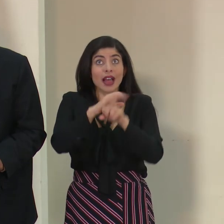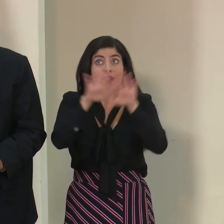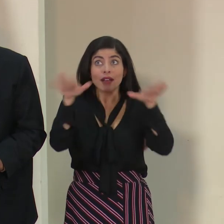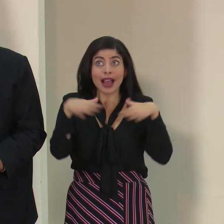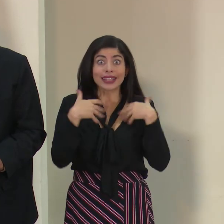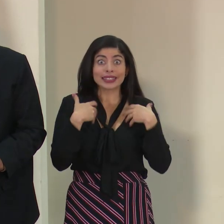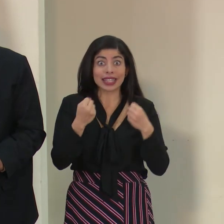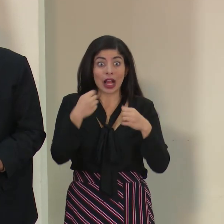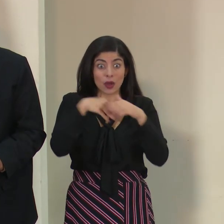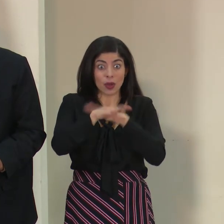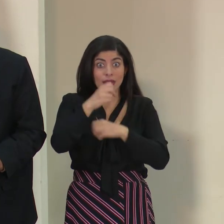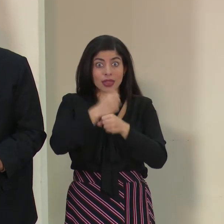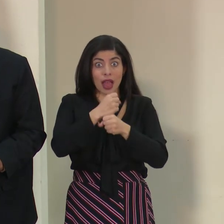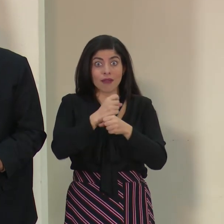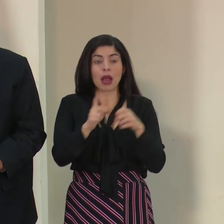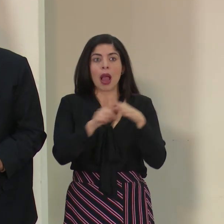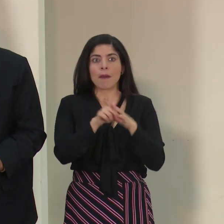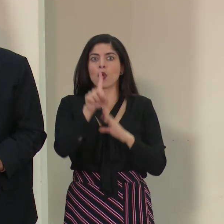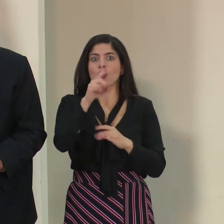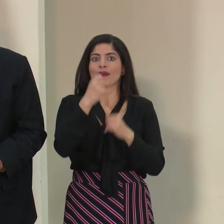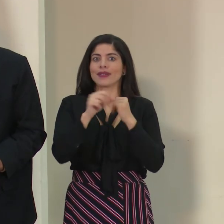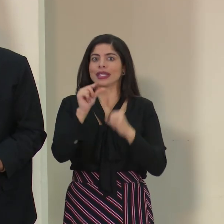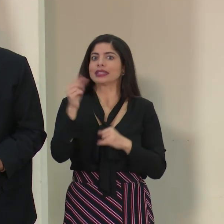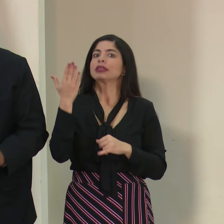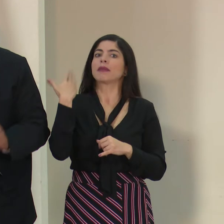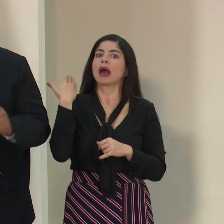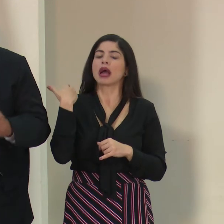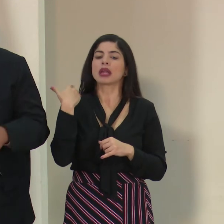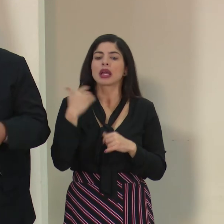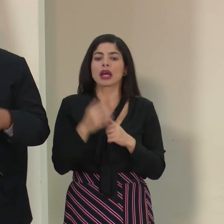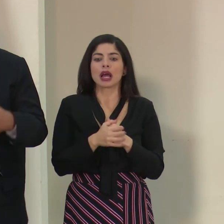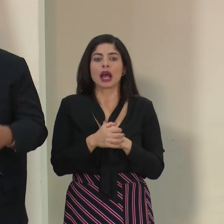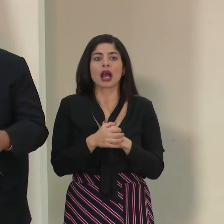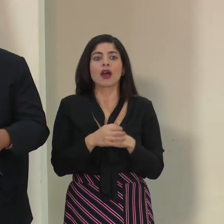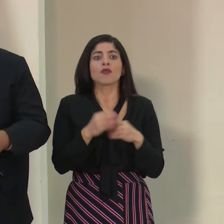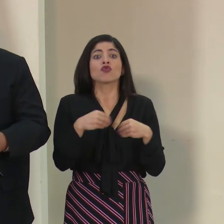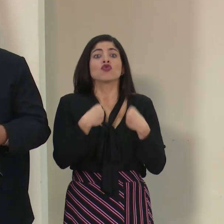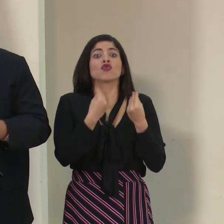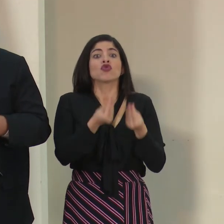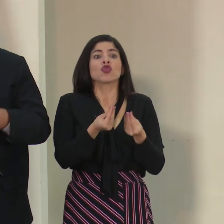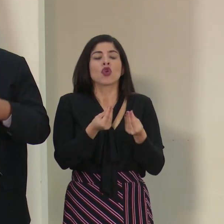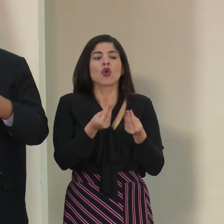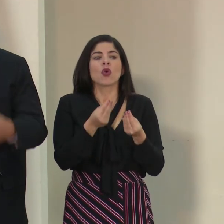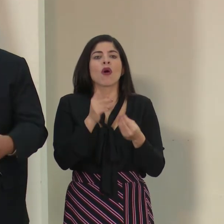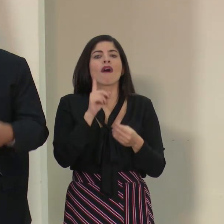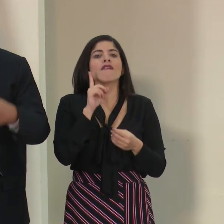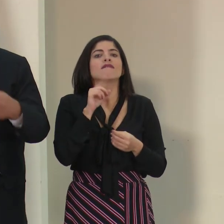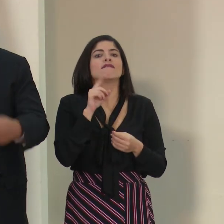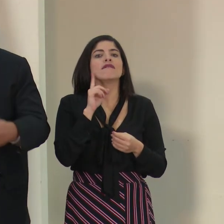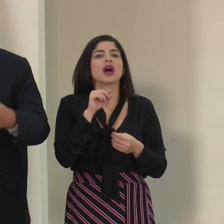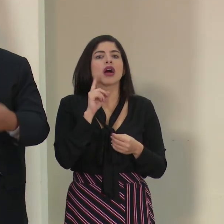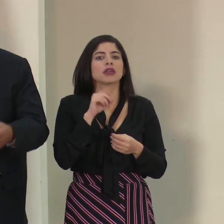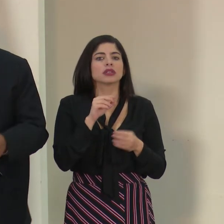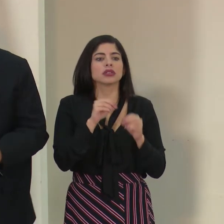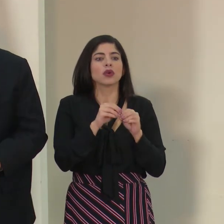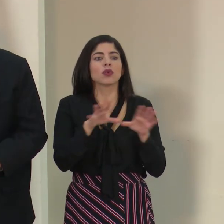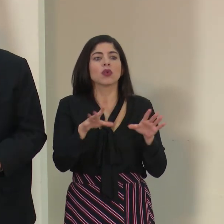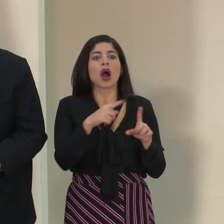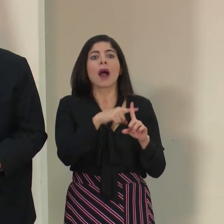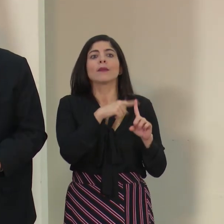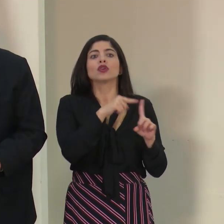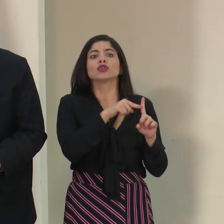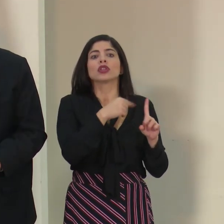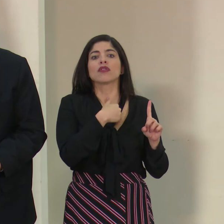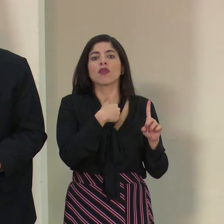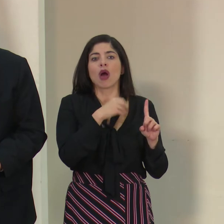se presentó un caso el fin de semana, generó una falsa expectativa respecto a un caso positivo.